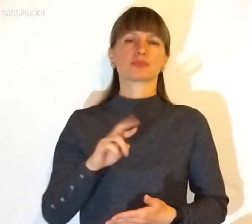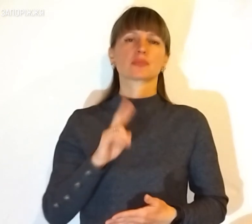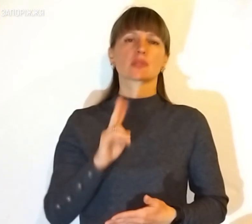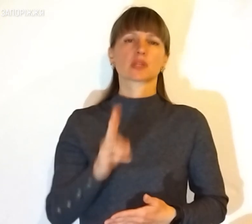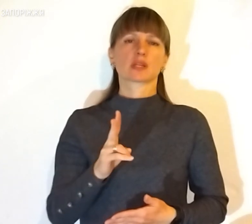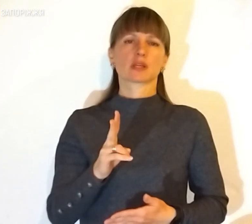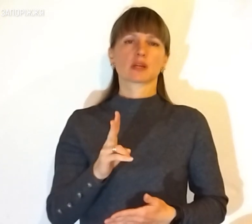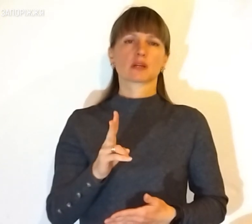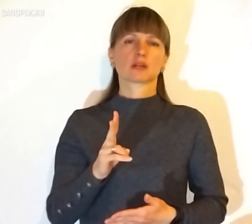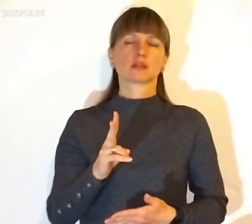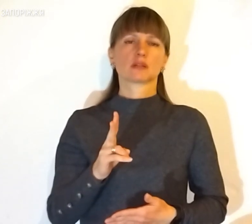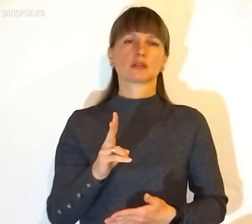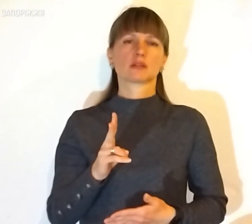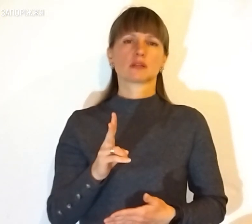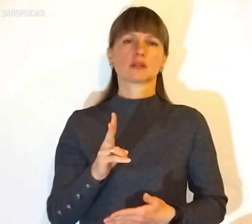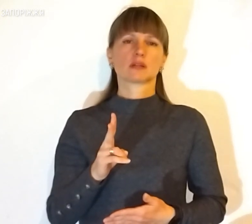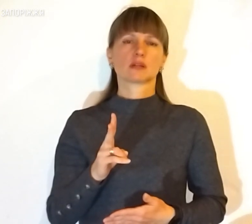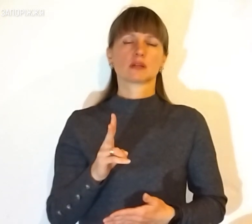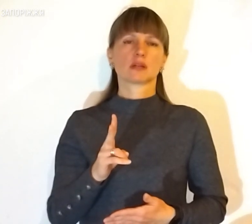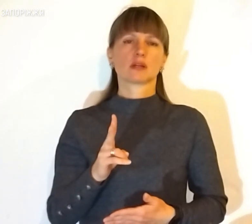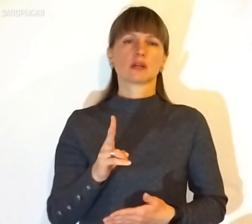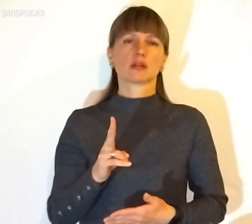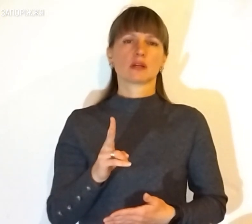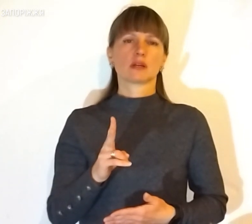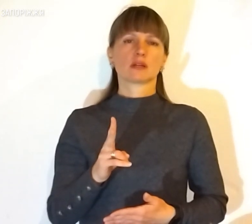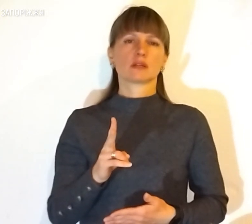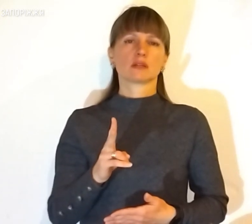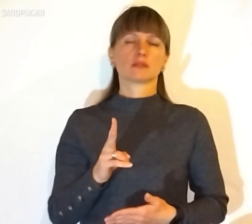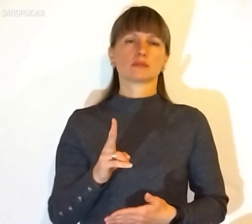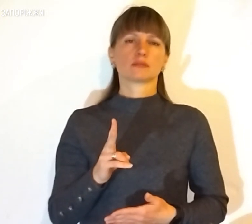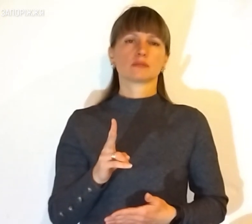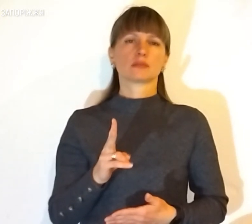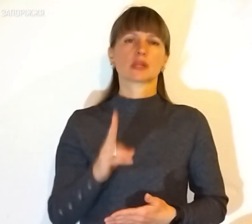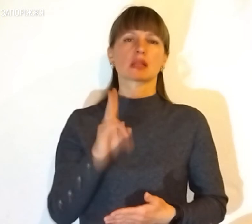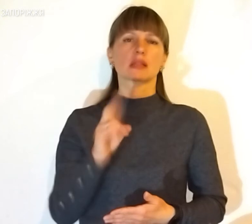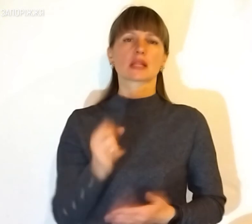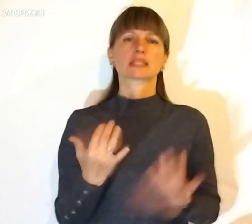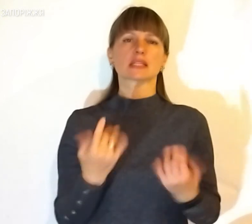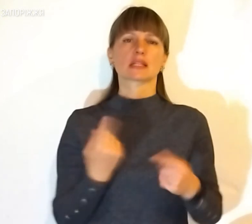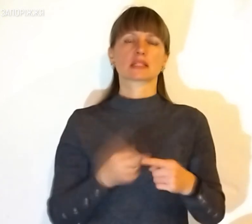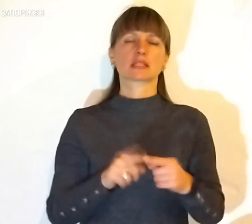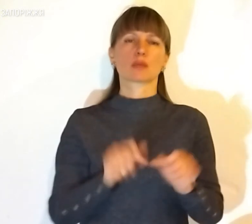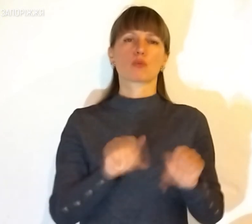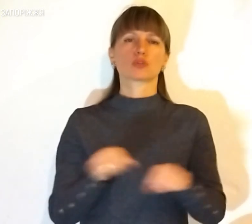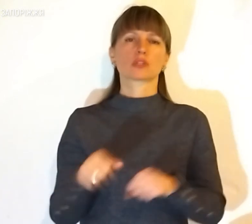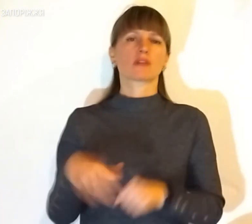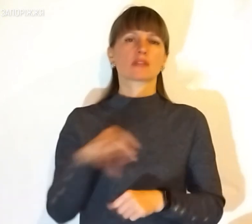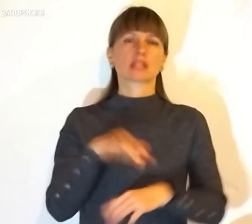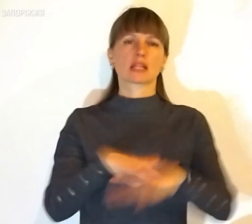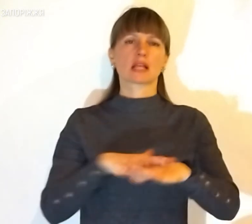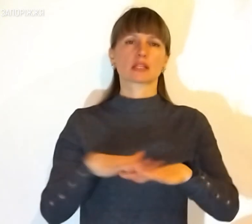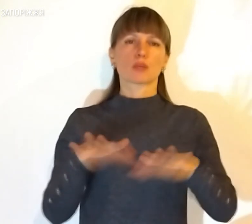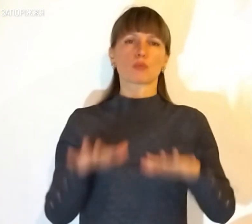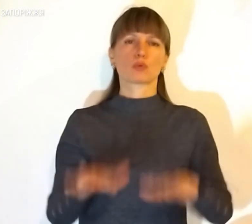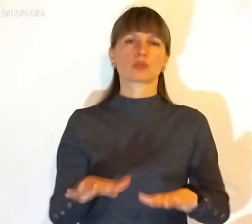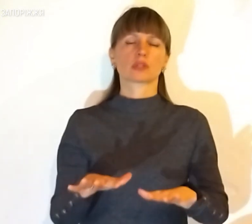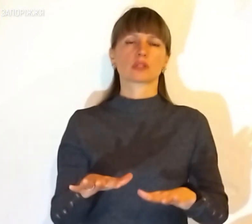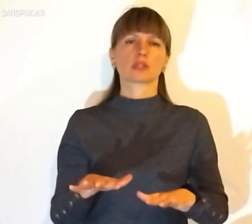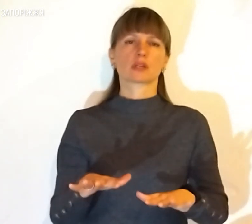наскільки це можливо, всі населені пункти і